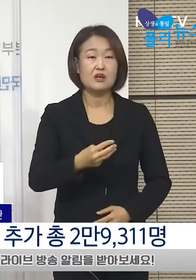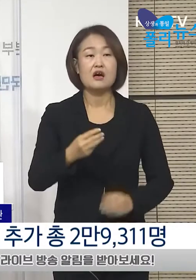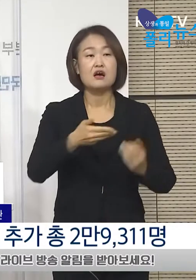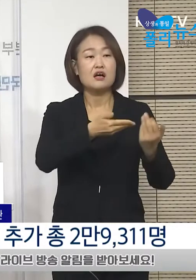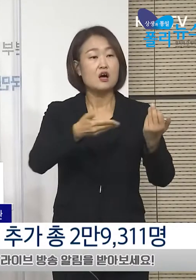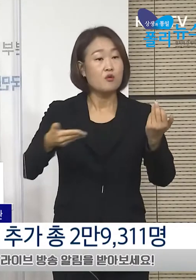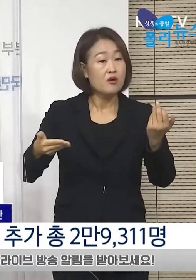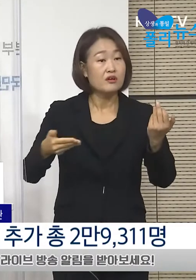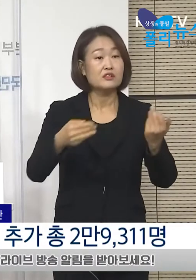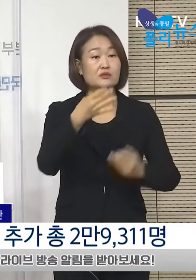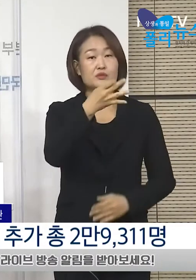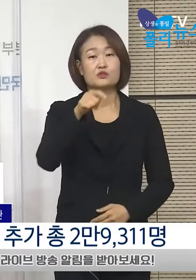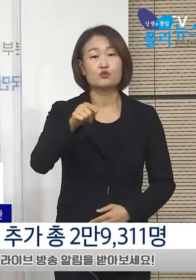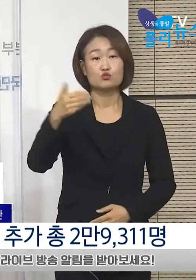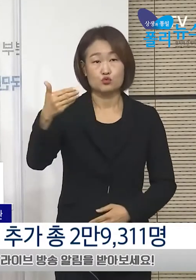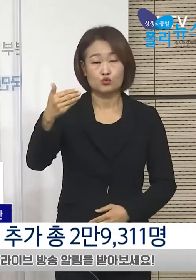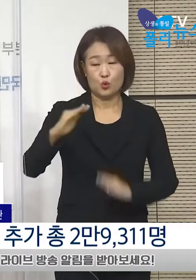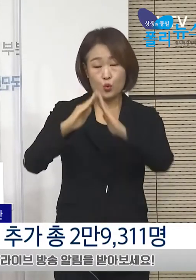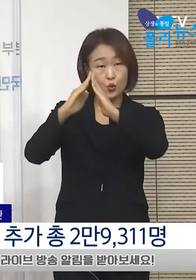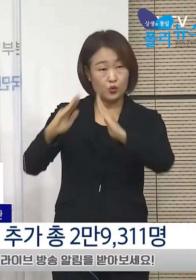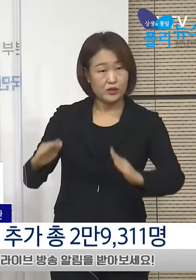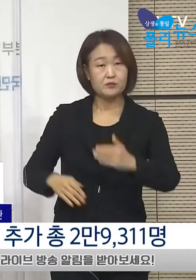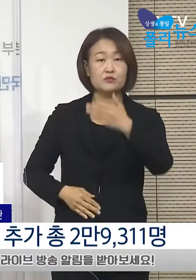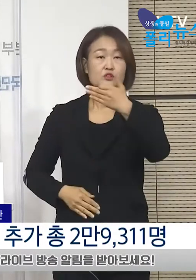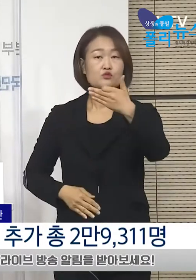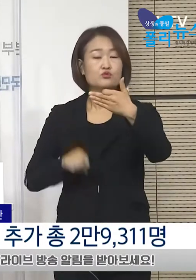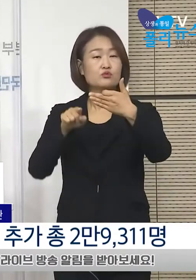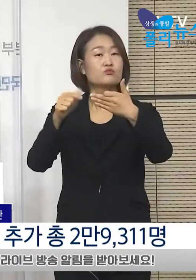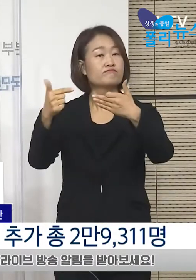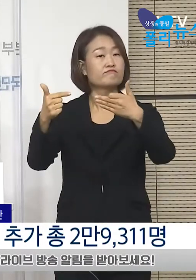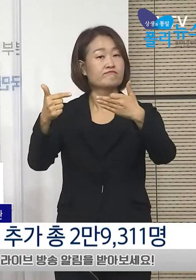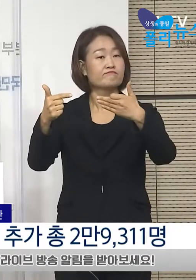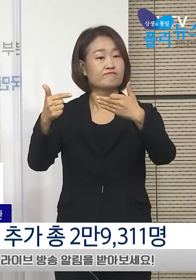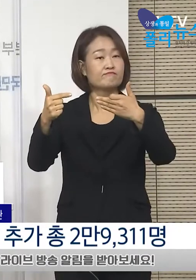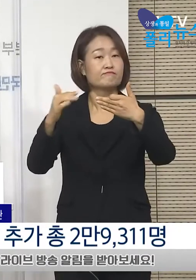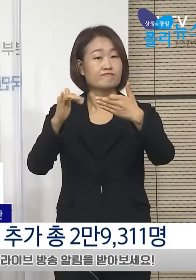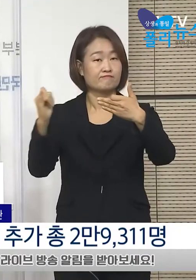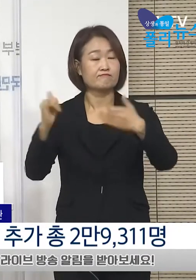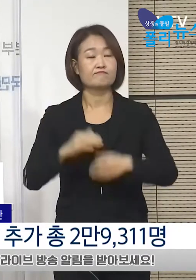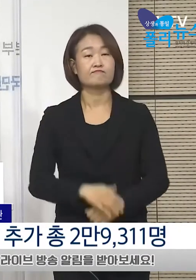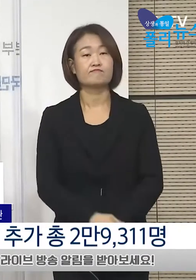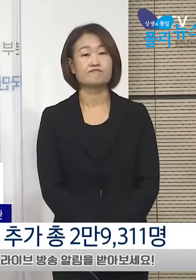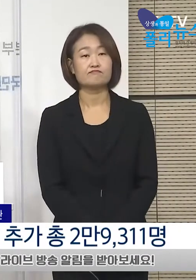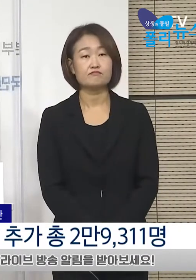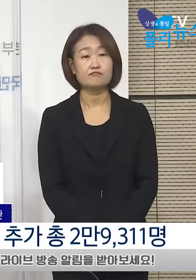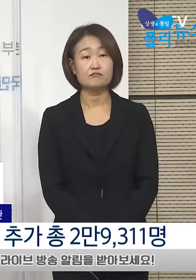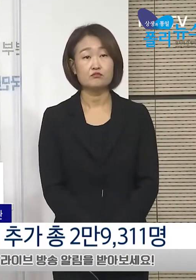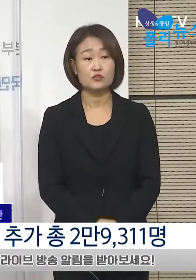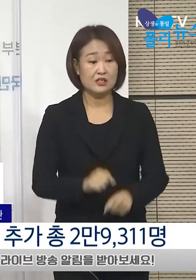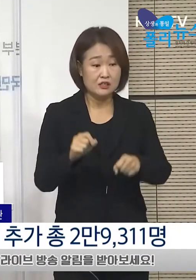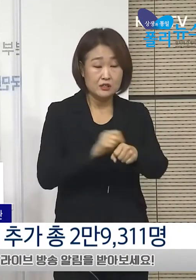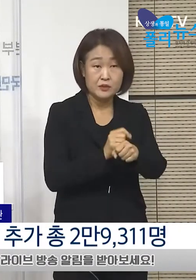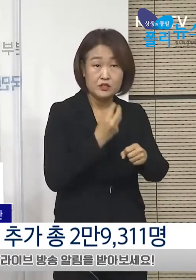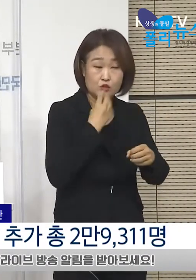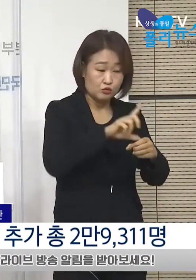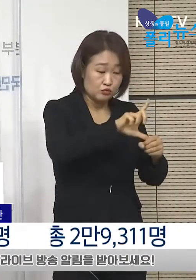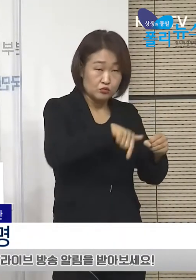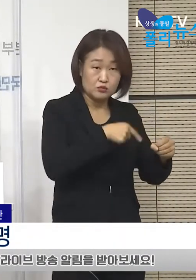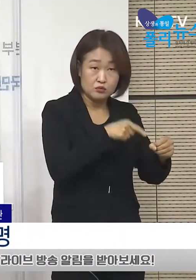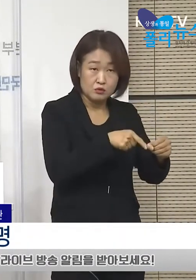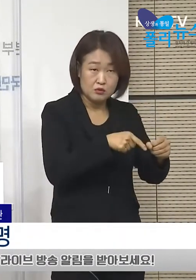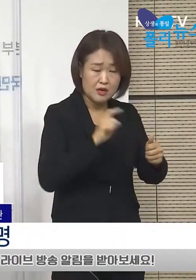.9명, 호남권 19.6명 등으로 나타났습니다. 특히 수도권의